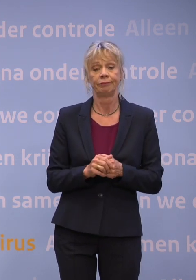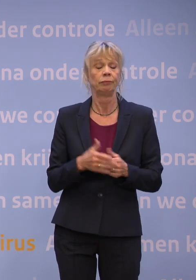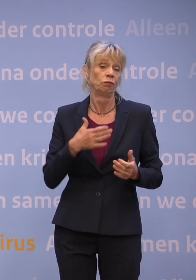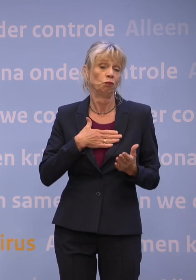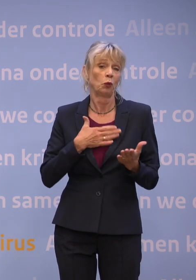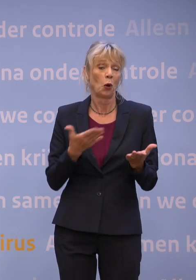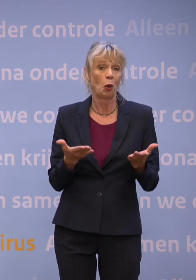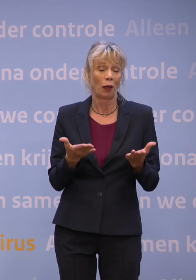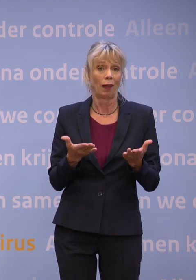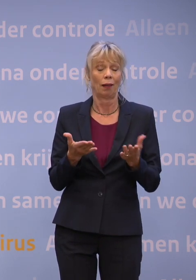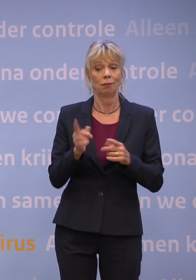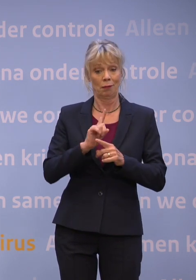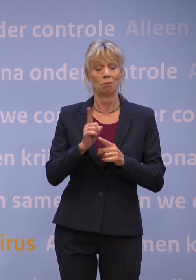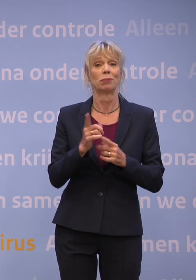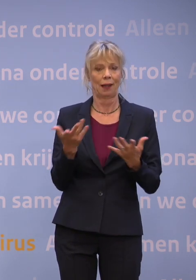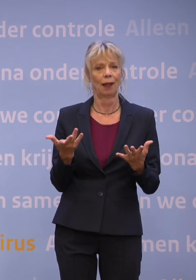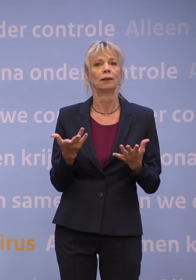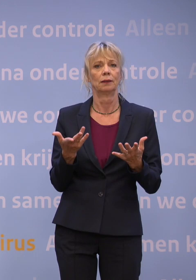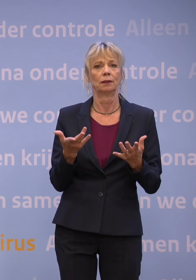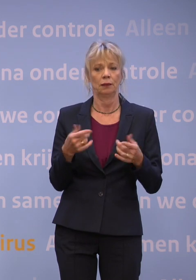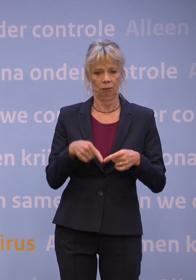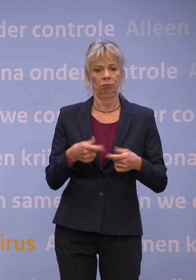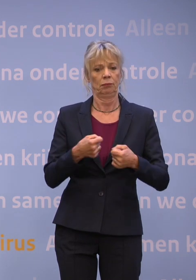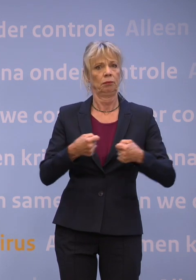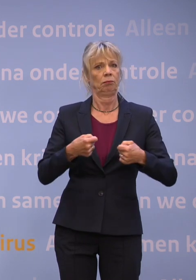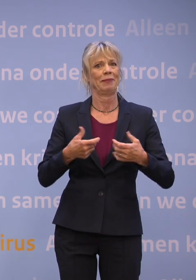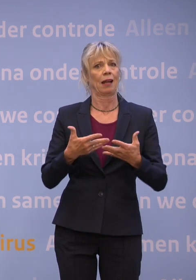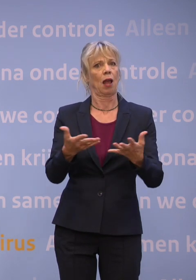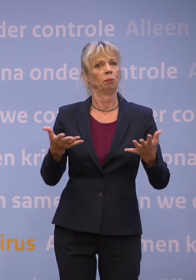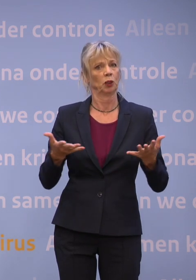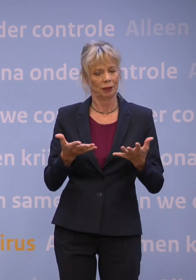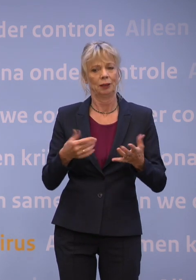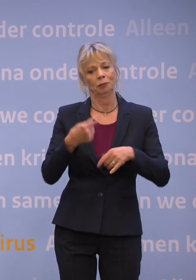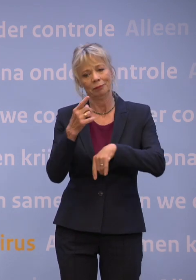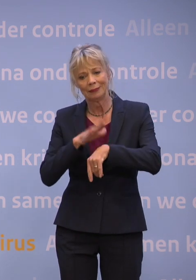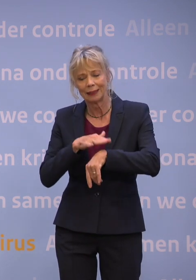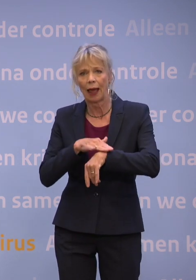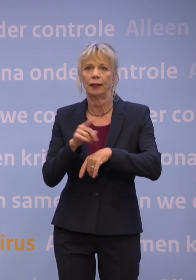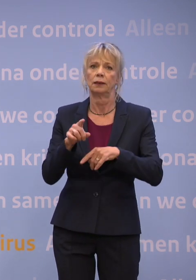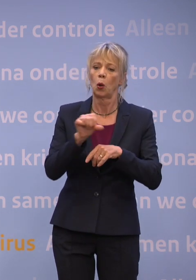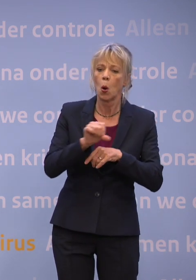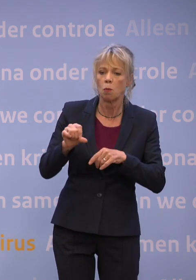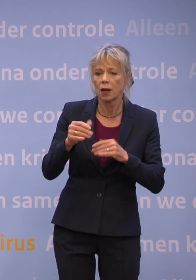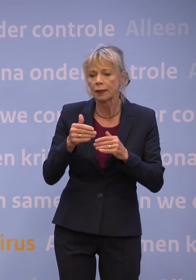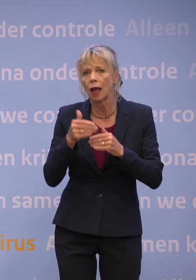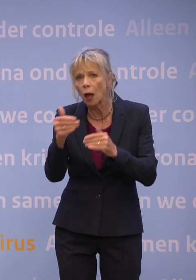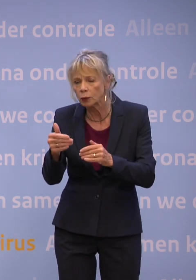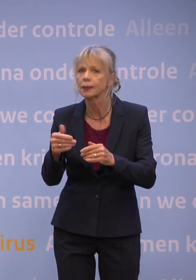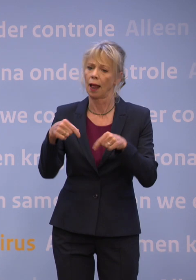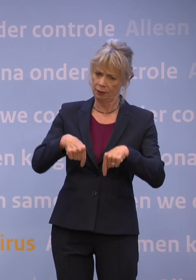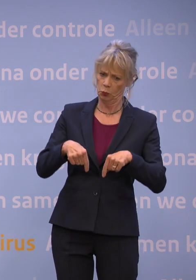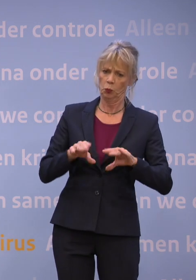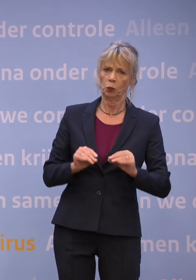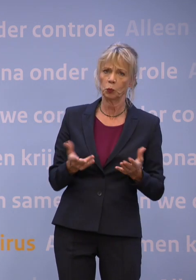maar, want dat geeft ruimte voor alle uitgestelde operaties en hopelijk ook wat rust voor al die